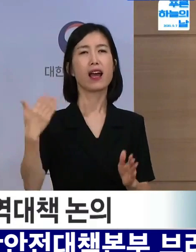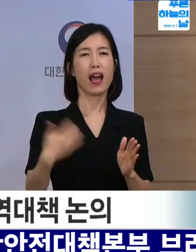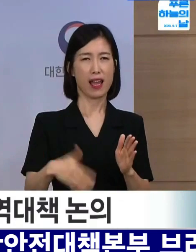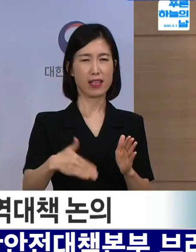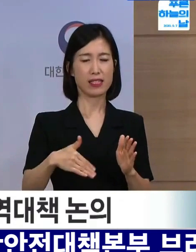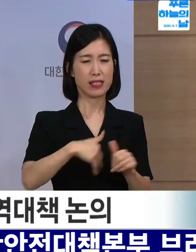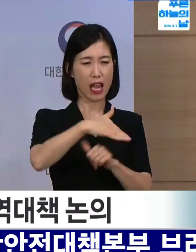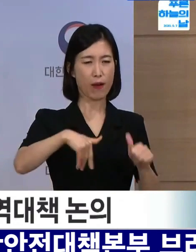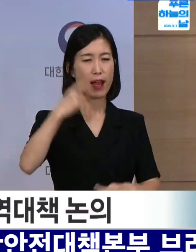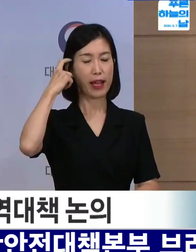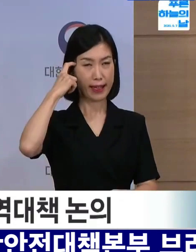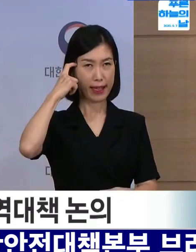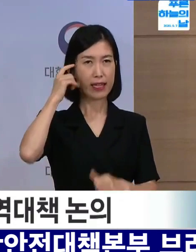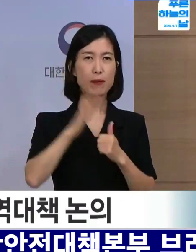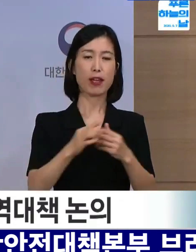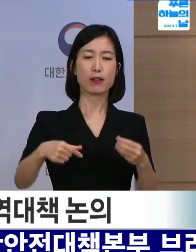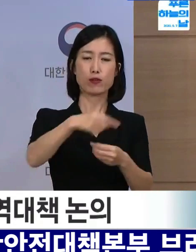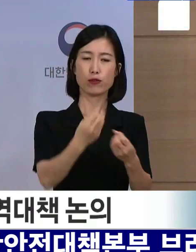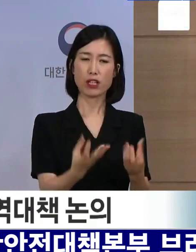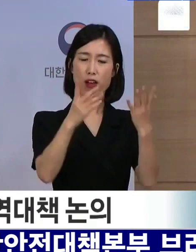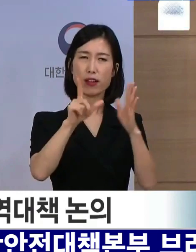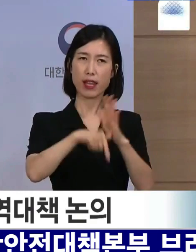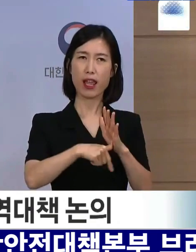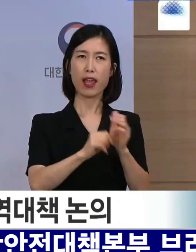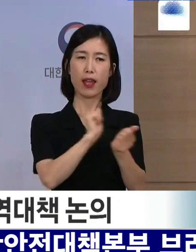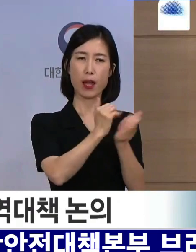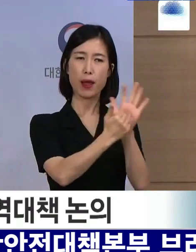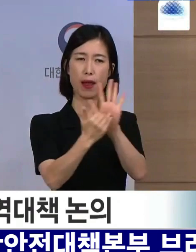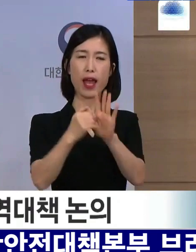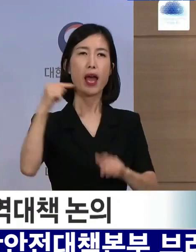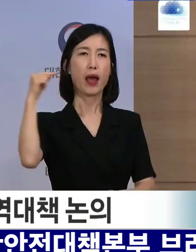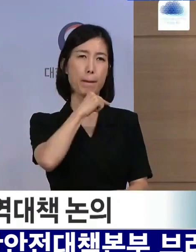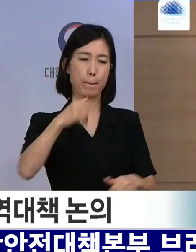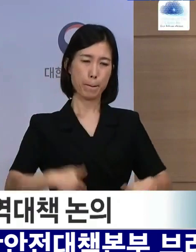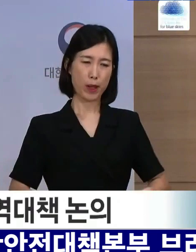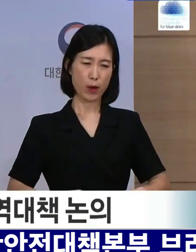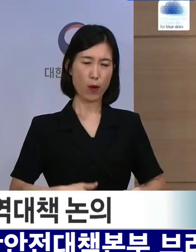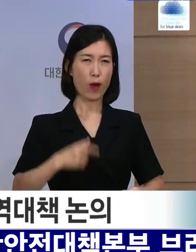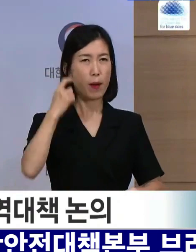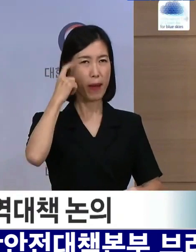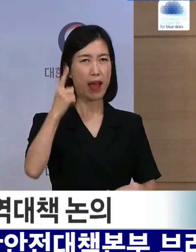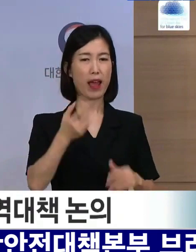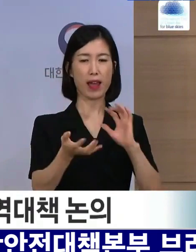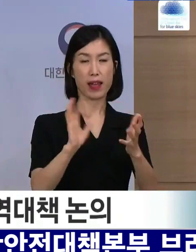않은 점 등을 고려할 때 추석에 대한 방역 관리를 강화할 필요성이 제기되었습니다.